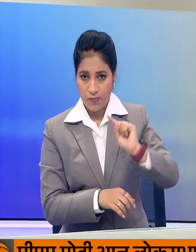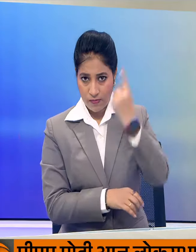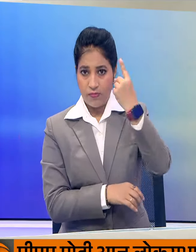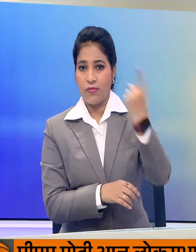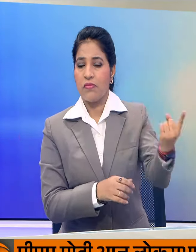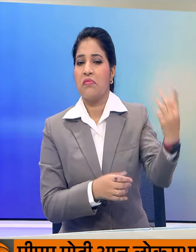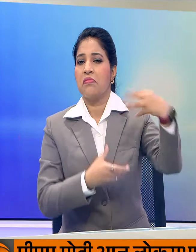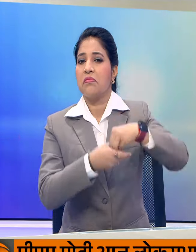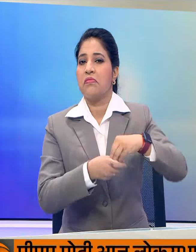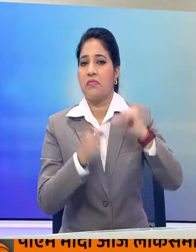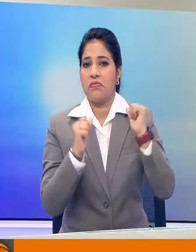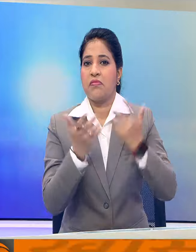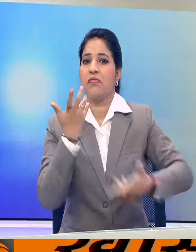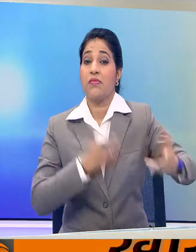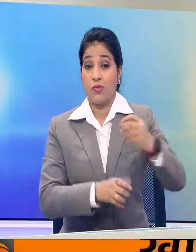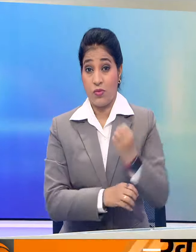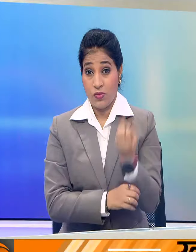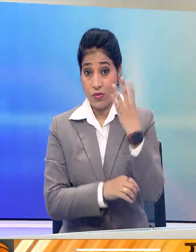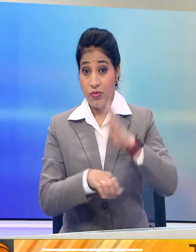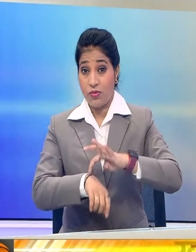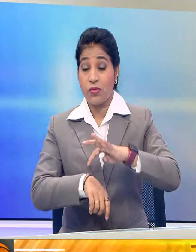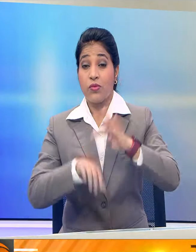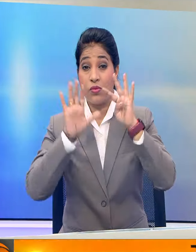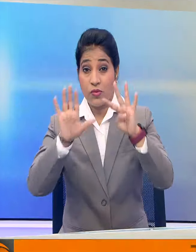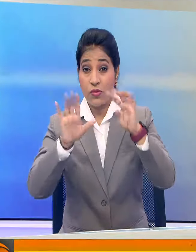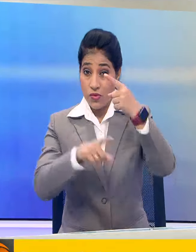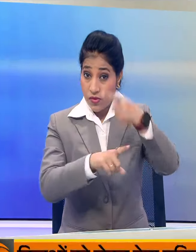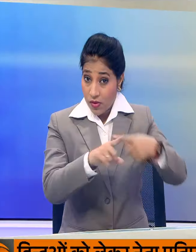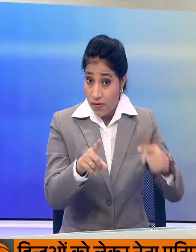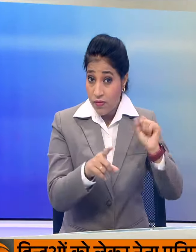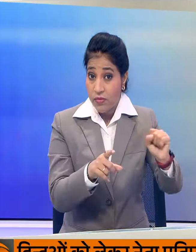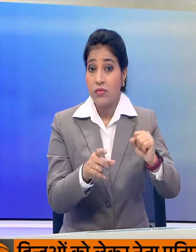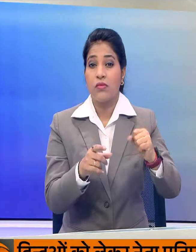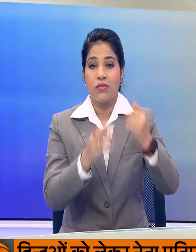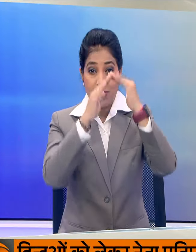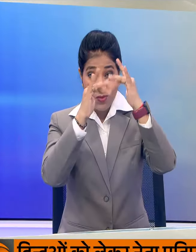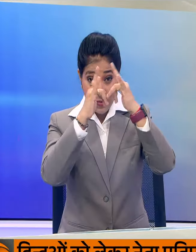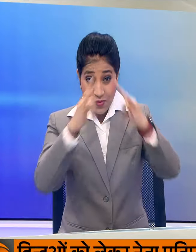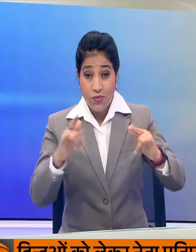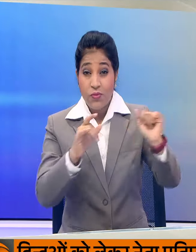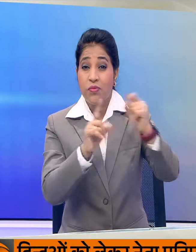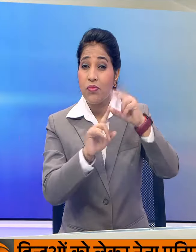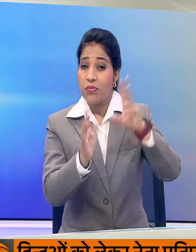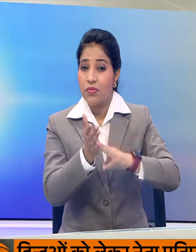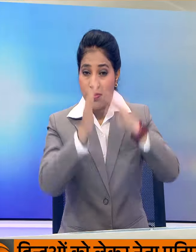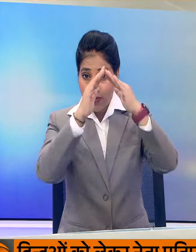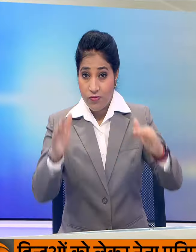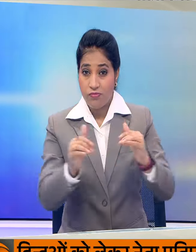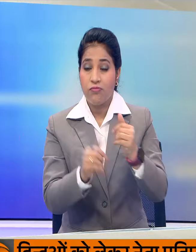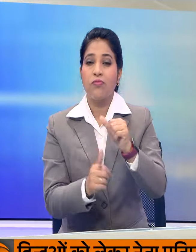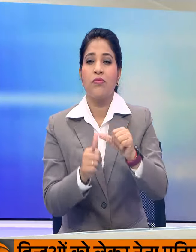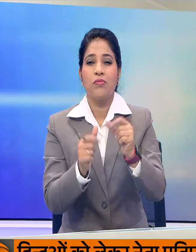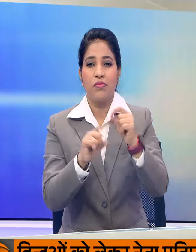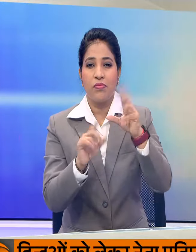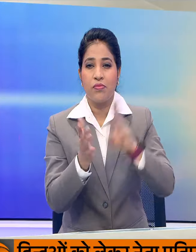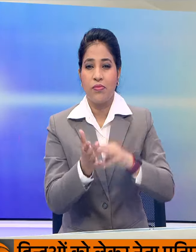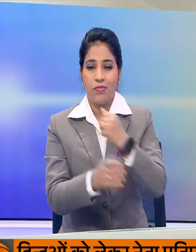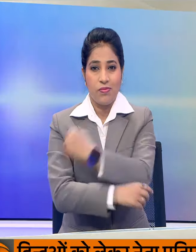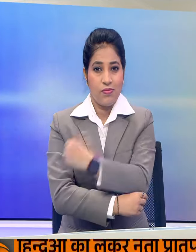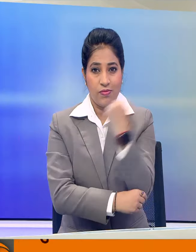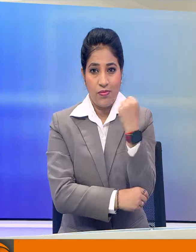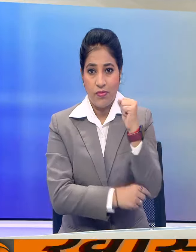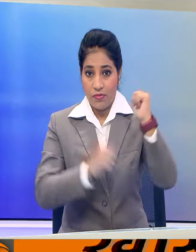सुभा साड़े नौ बजे संसत भवन परिसर में पीएम मोदी के अध्यक्षता में की जा रही इस